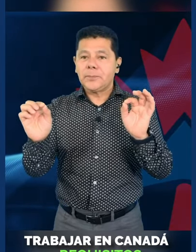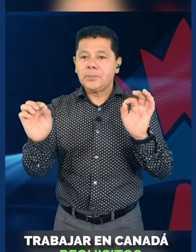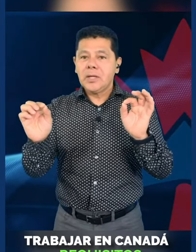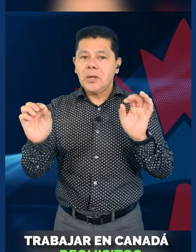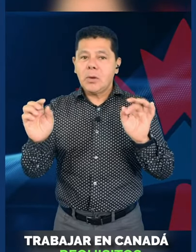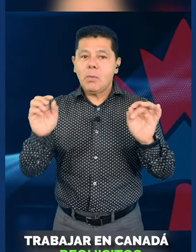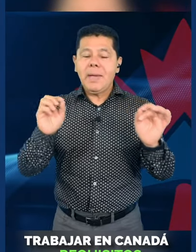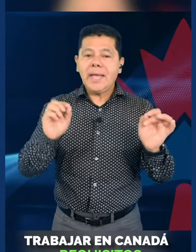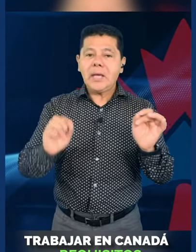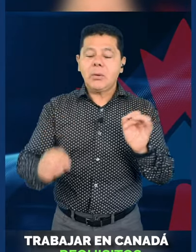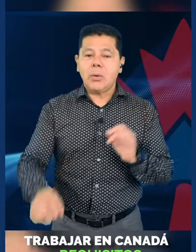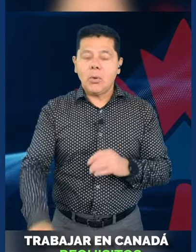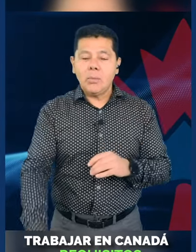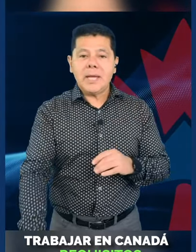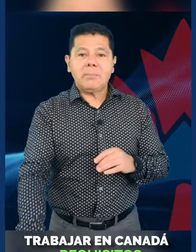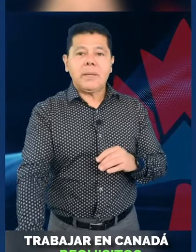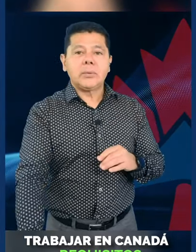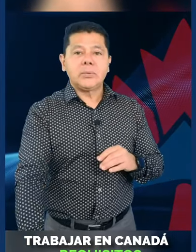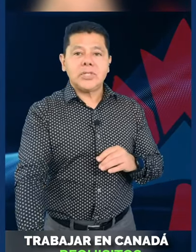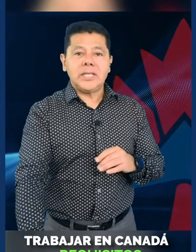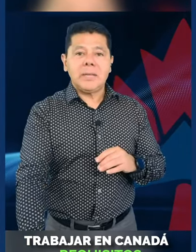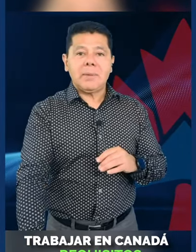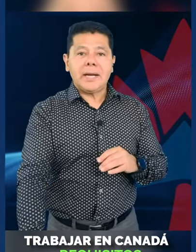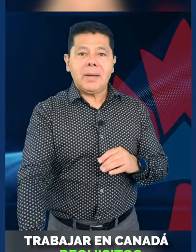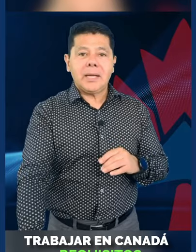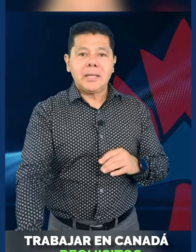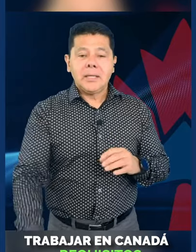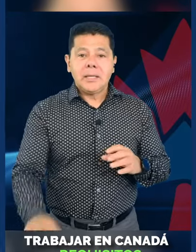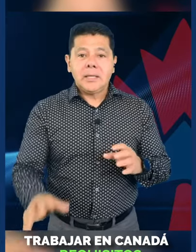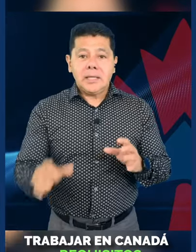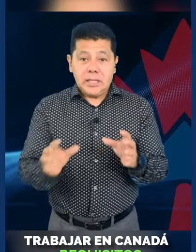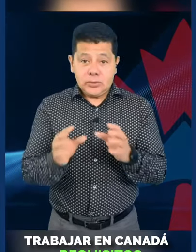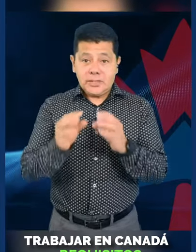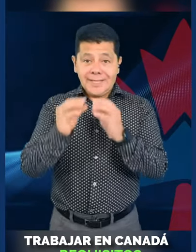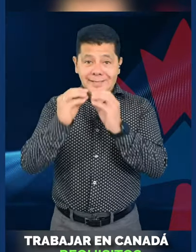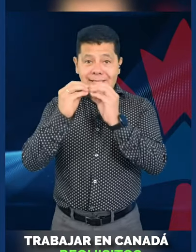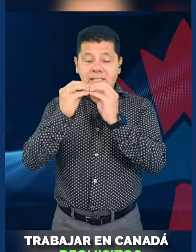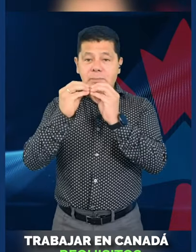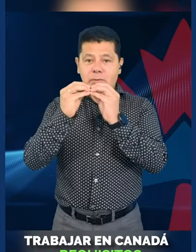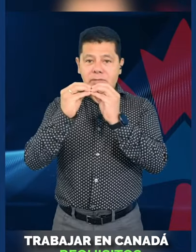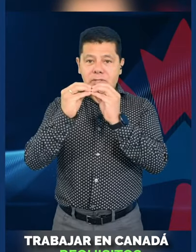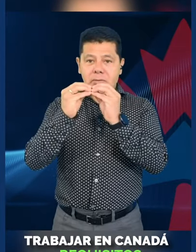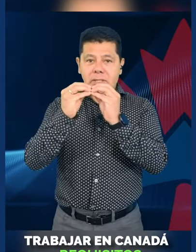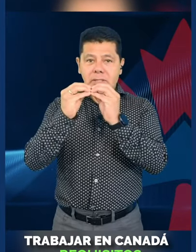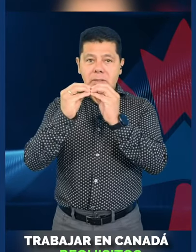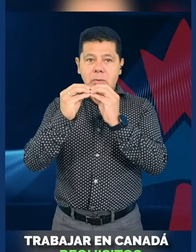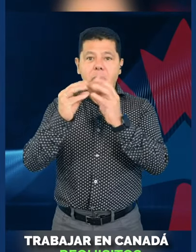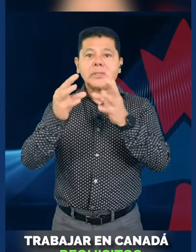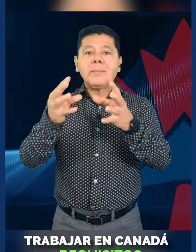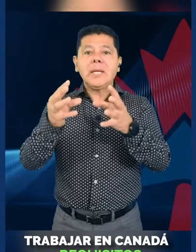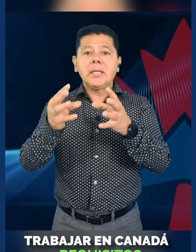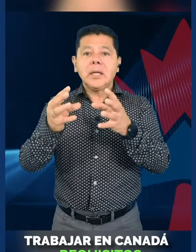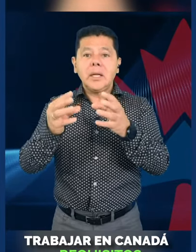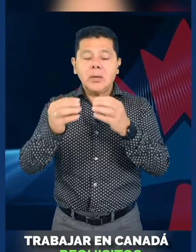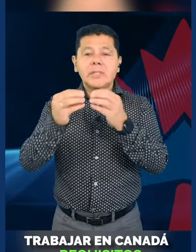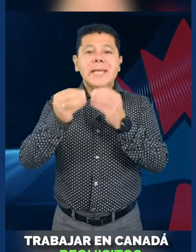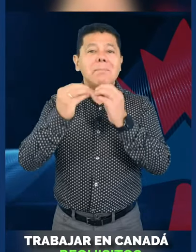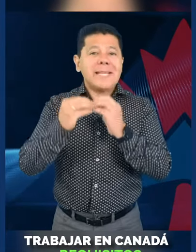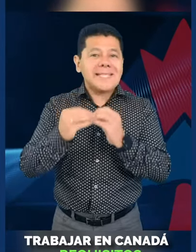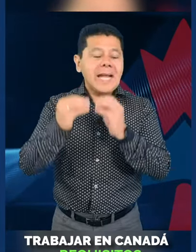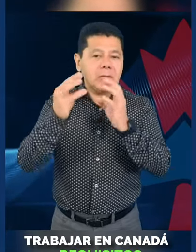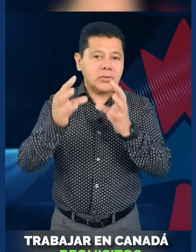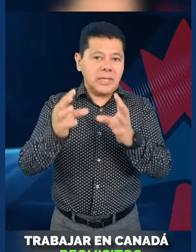comercio, como México, Colombia, Perú, Chile, Panamá, y eso es en ciertas profesiones, o también